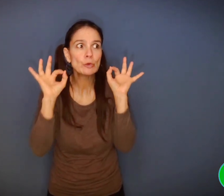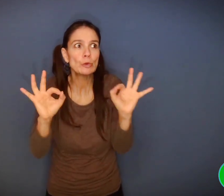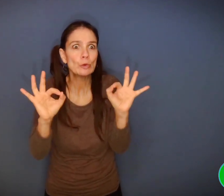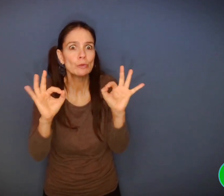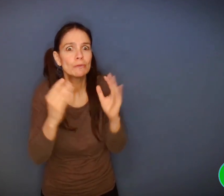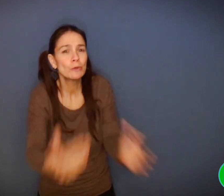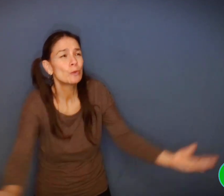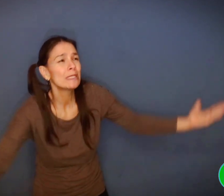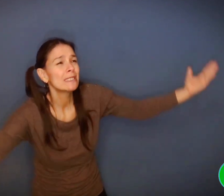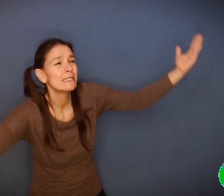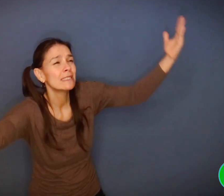« Juste une fois.